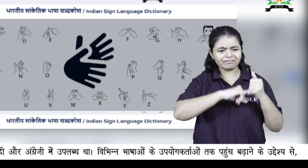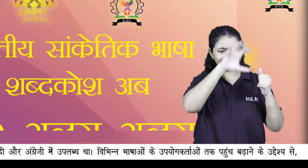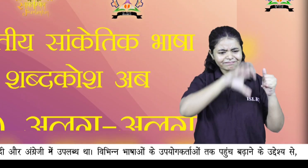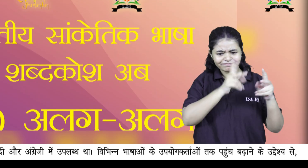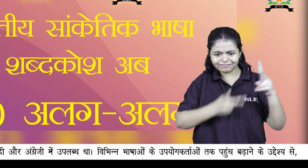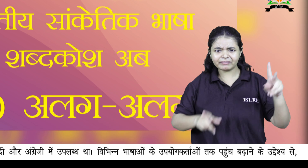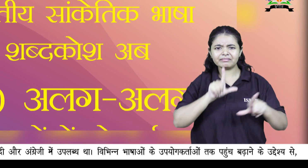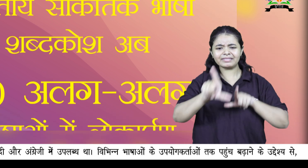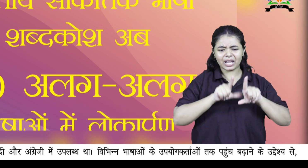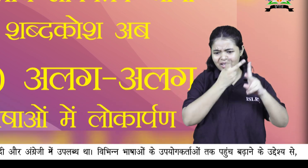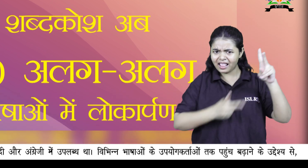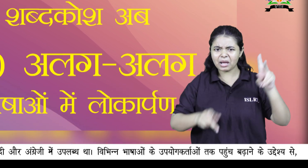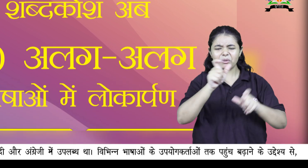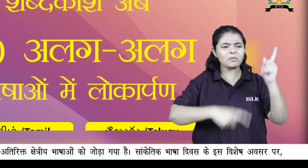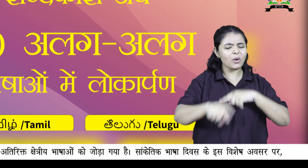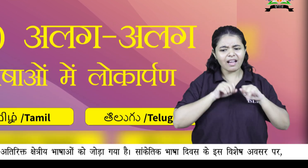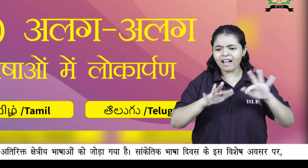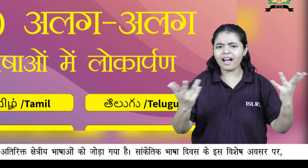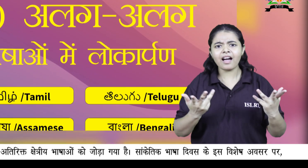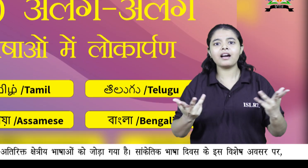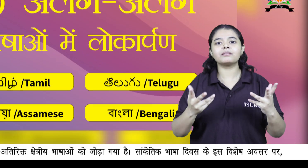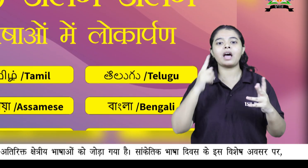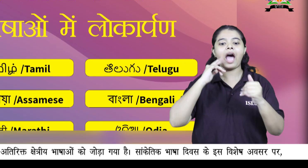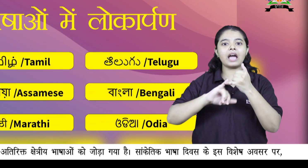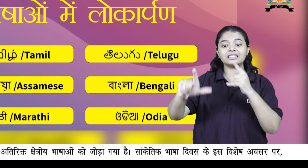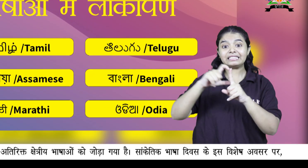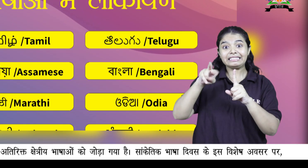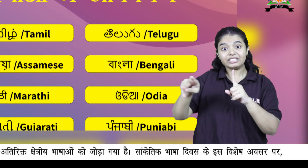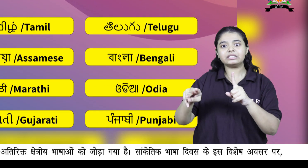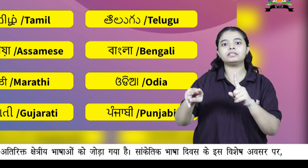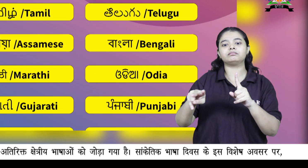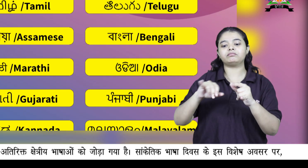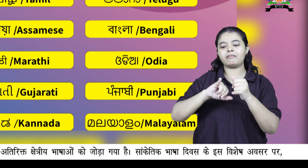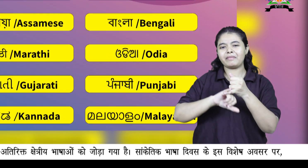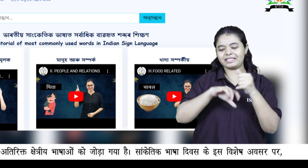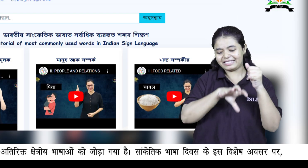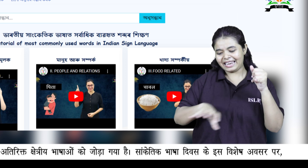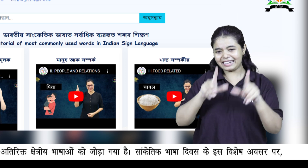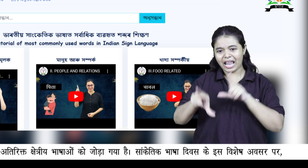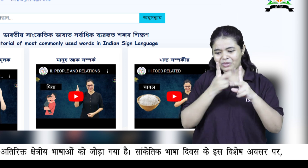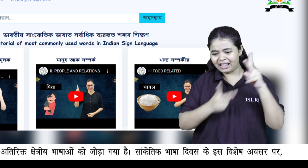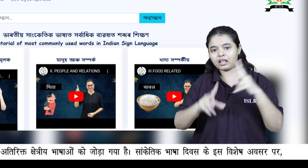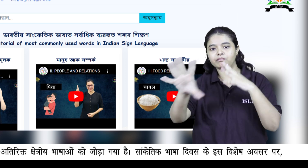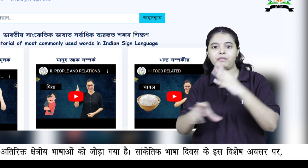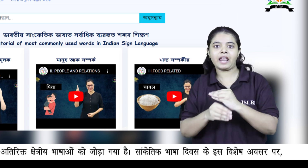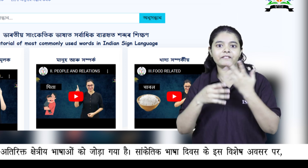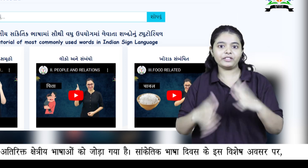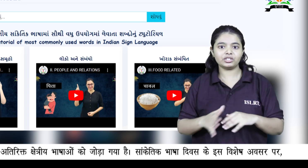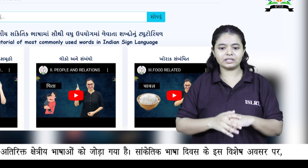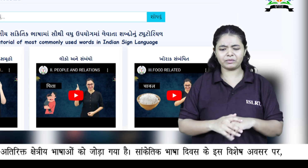पहुँच बढ़ाने के उद्देश्य से शब्दकोश वेबसाइट में अतिरिक्त क्षेत्रिय भाशाओं को जोड़ा गया है सांकेतिक भाशा दिवस